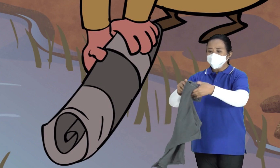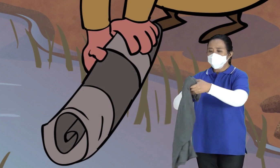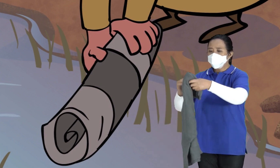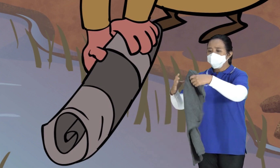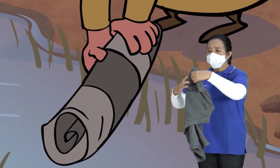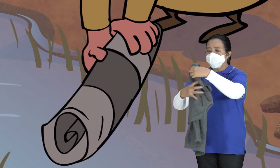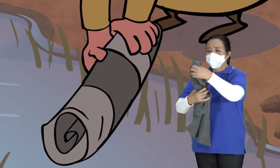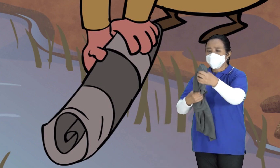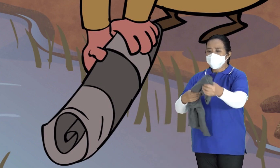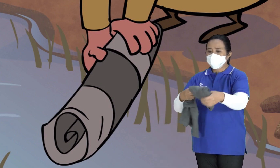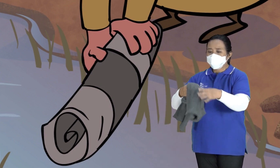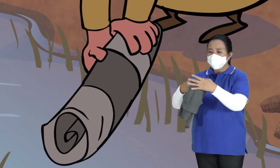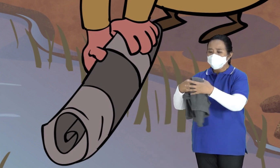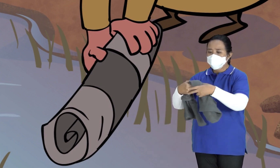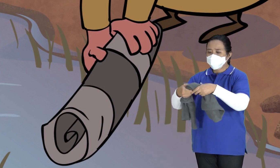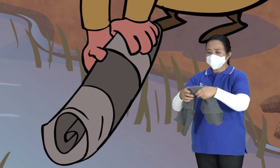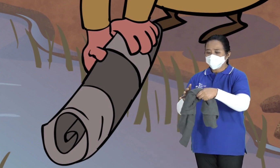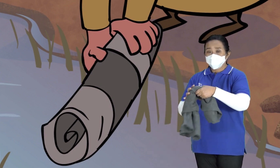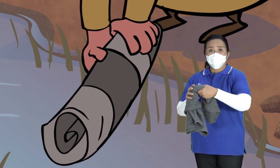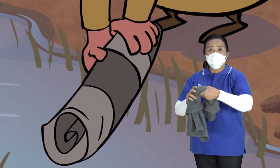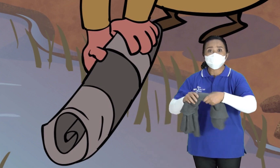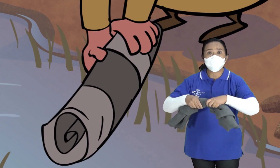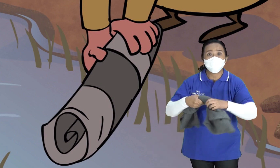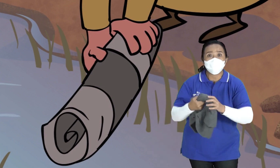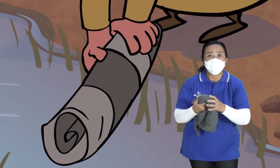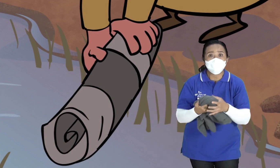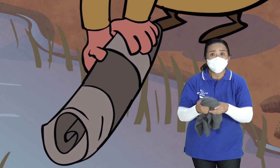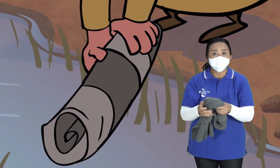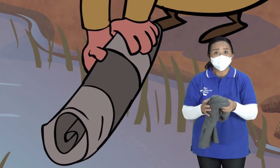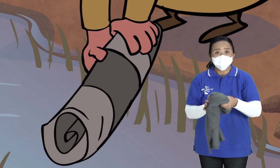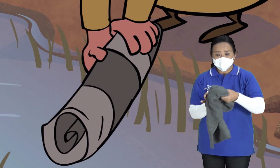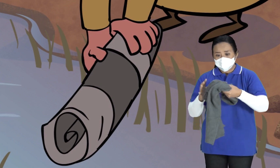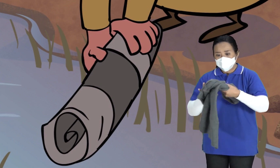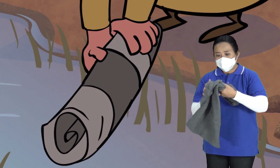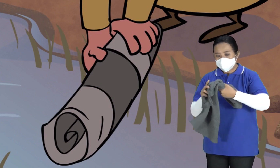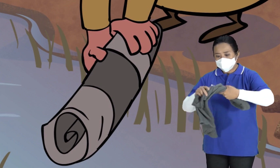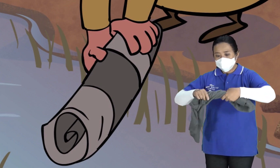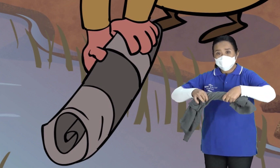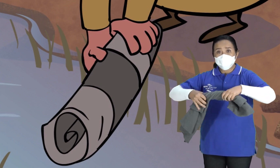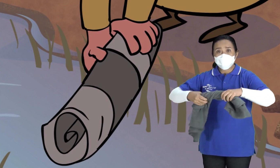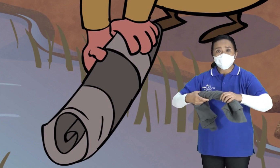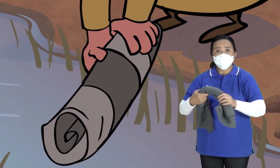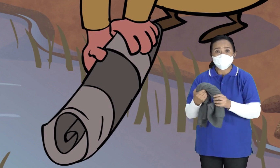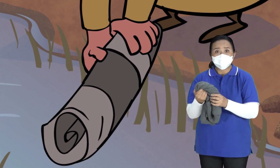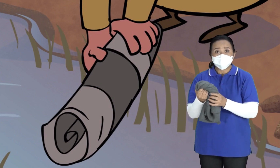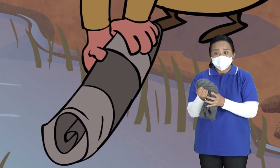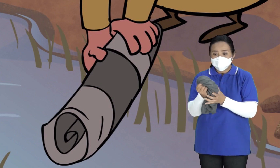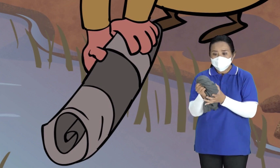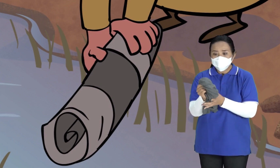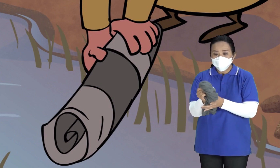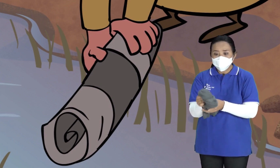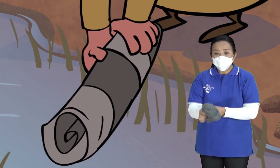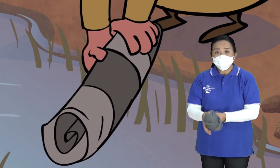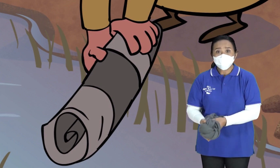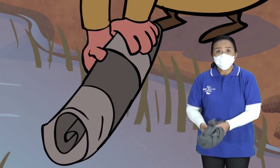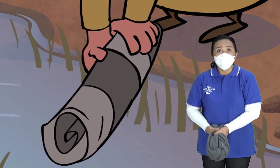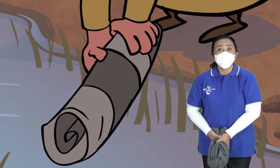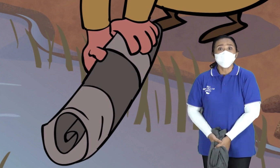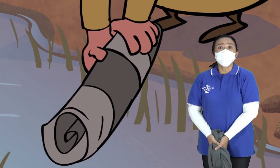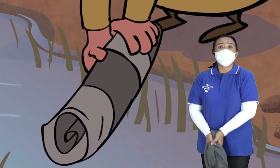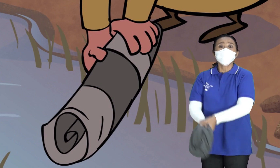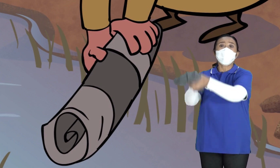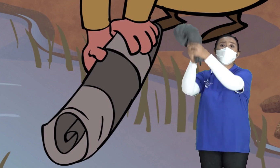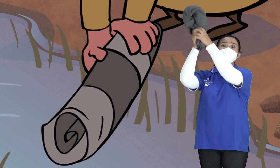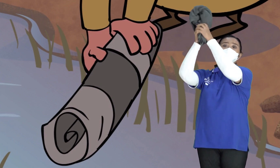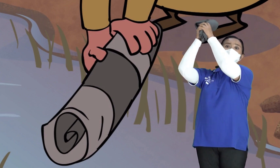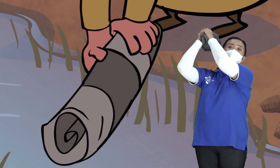Dia gulung jubahnya Mau apa ya Mau apa ya Dia gulung jubahnya Dia